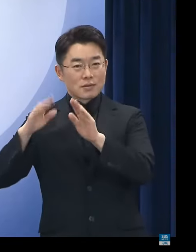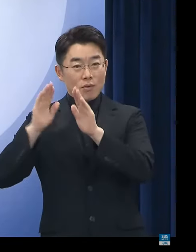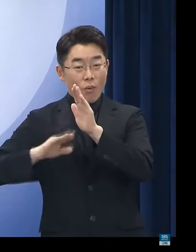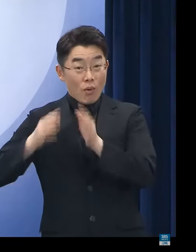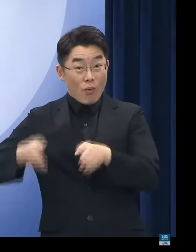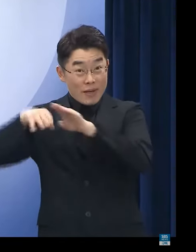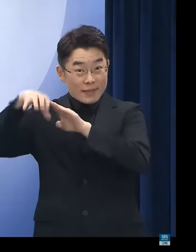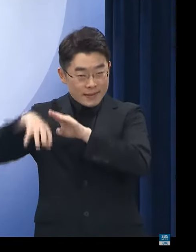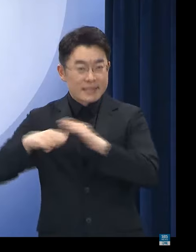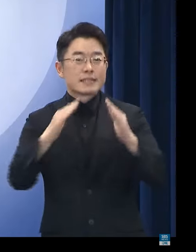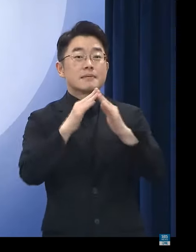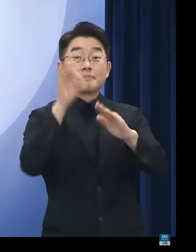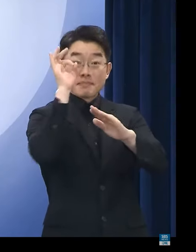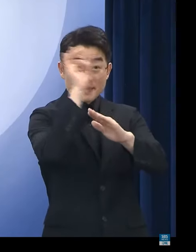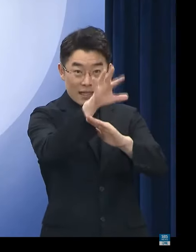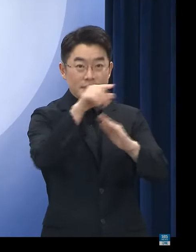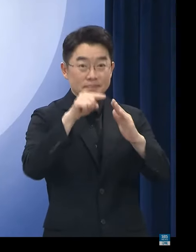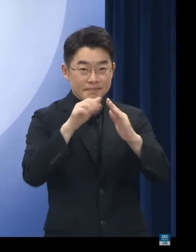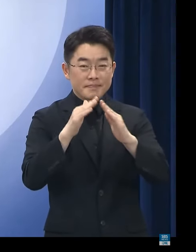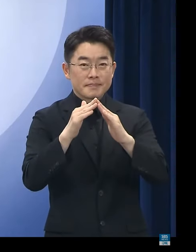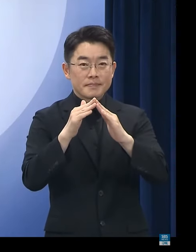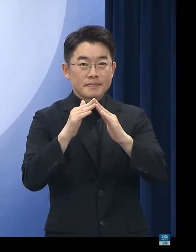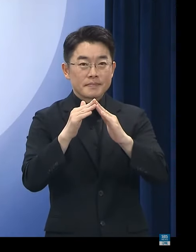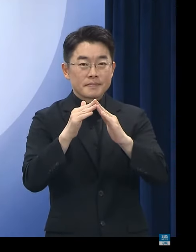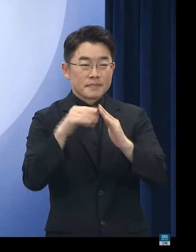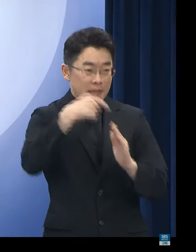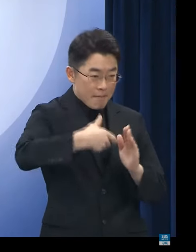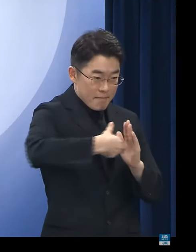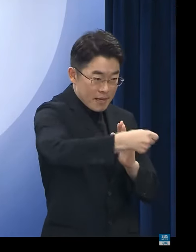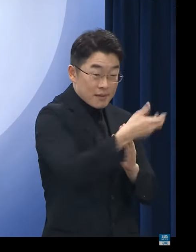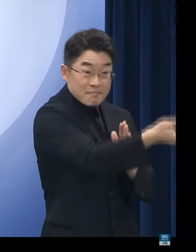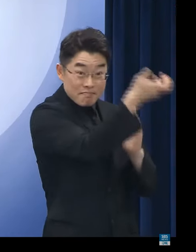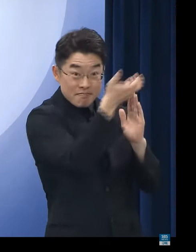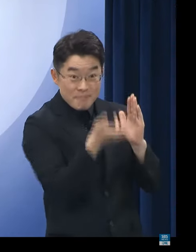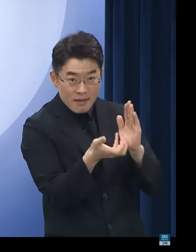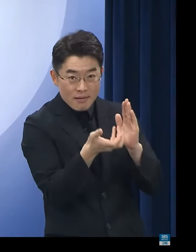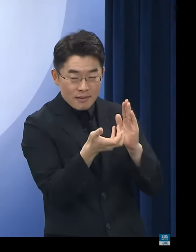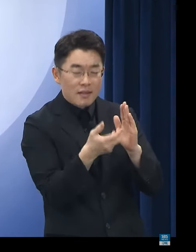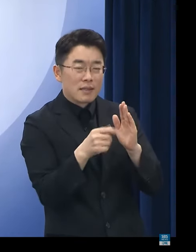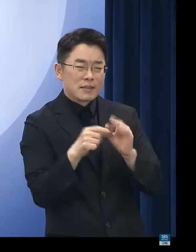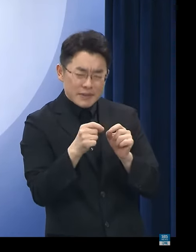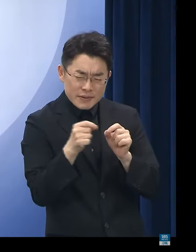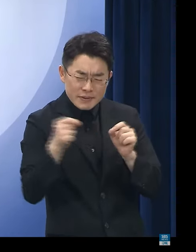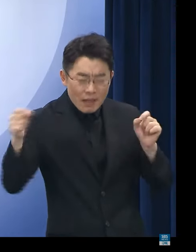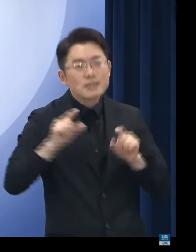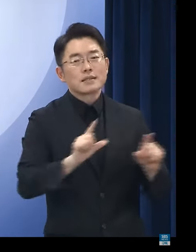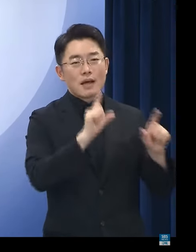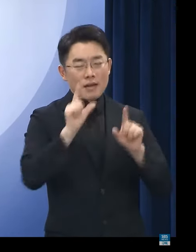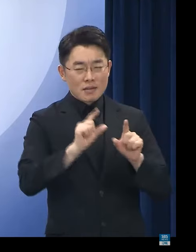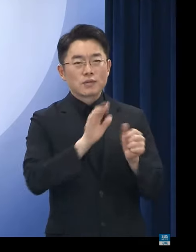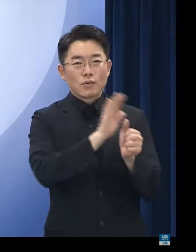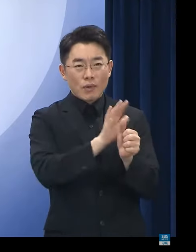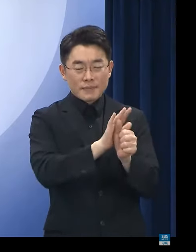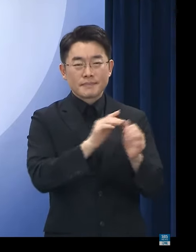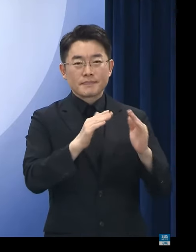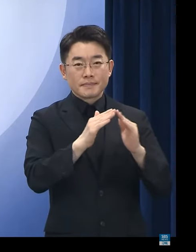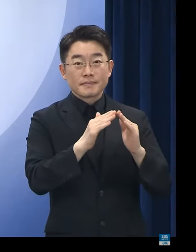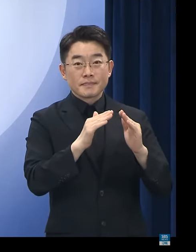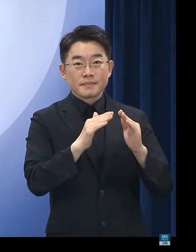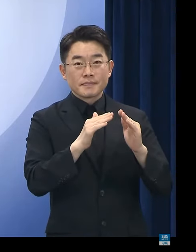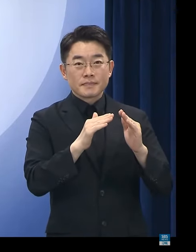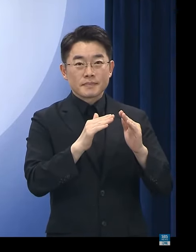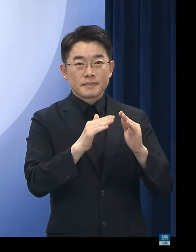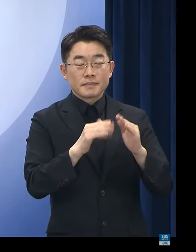해당 주택을 매입하여 저렴한 가격으로 장기간 피해자들에게 임대함으로써